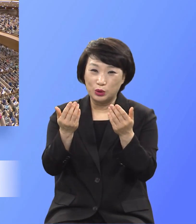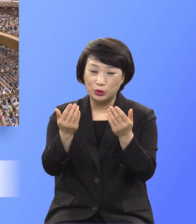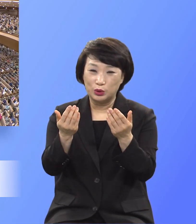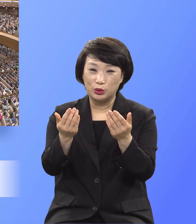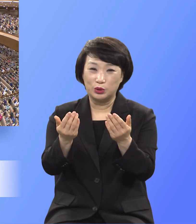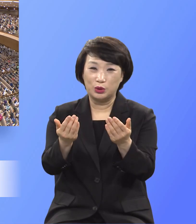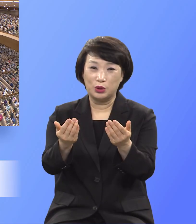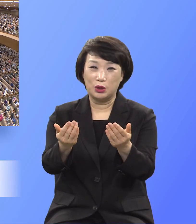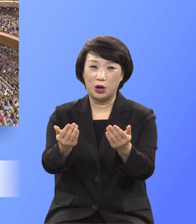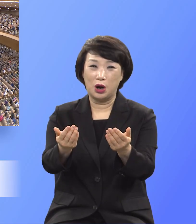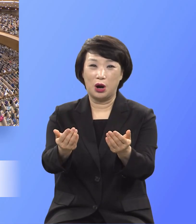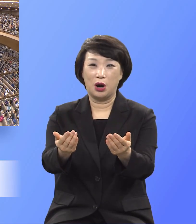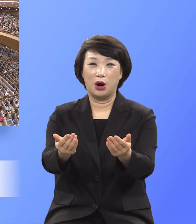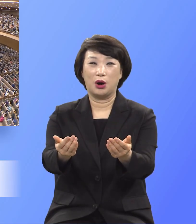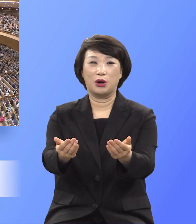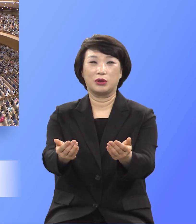dein척한다